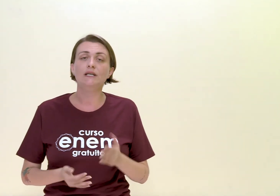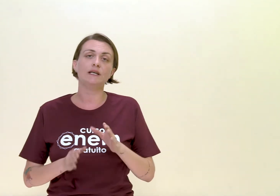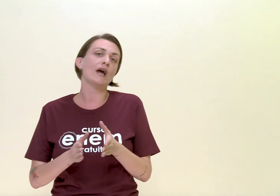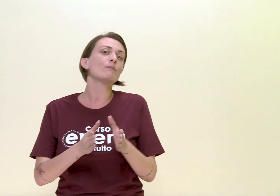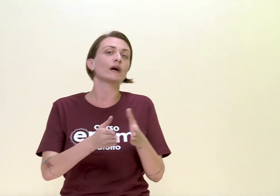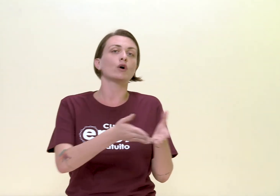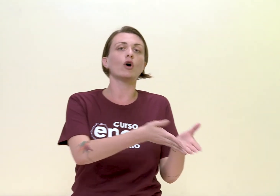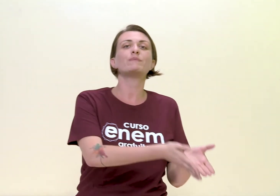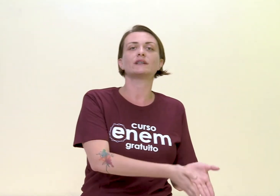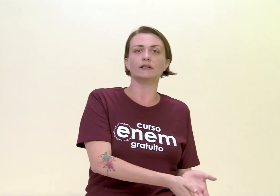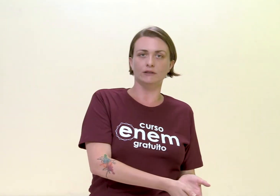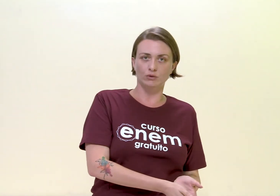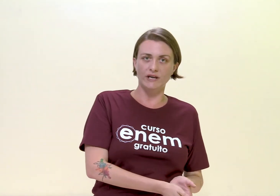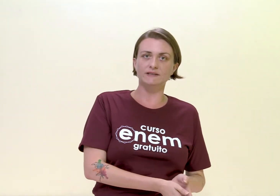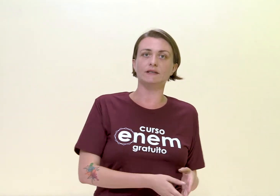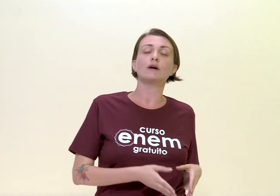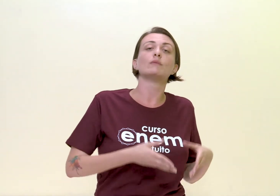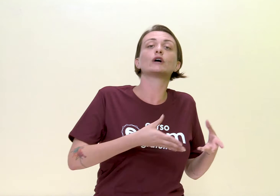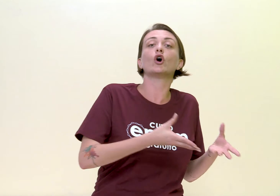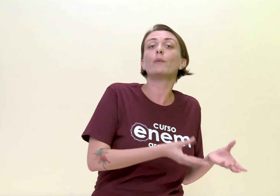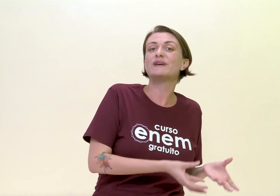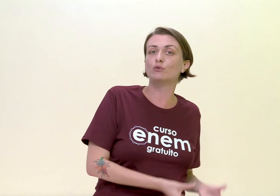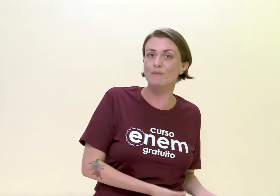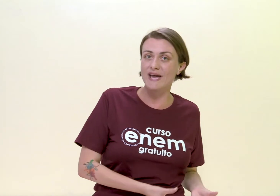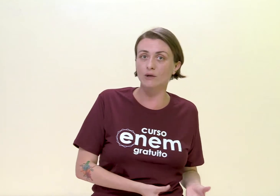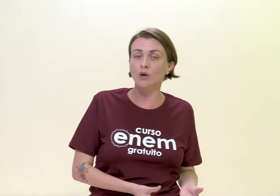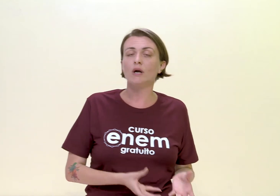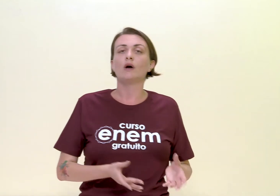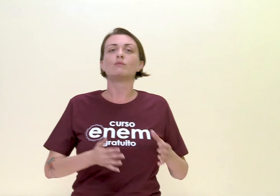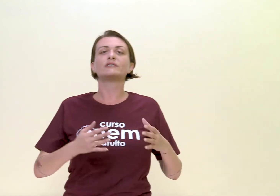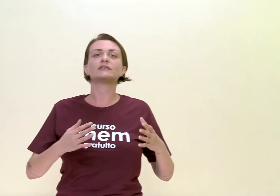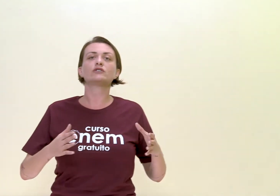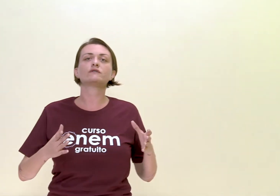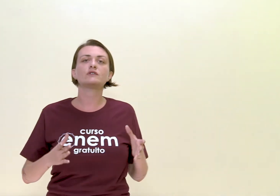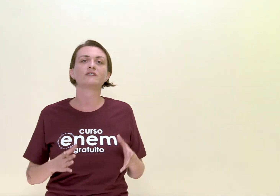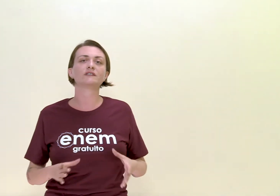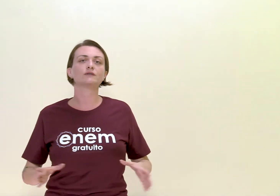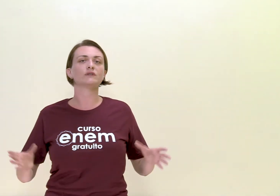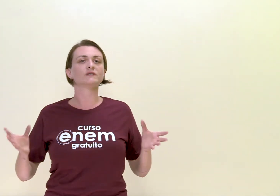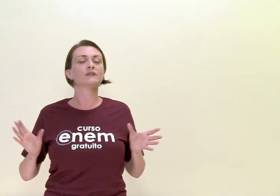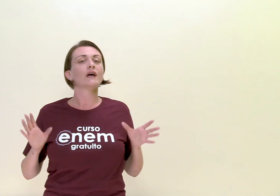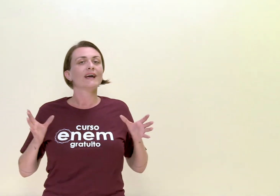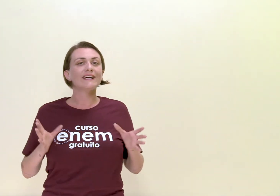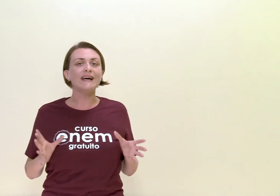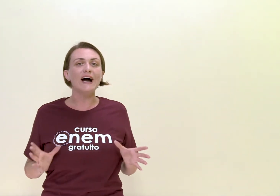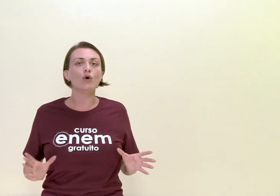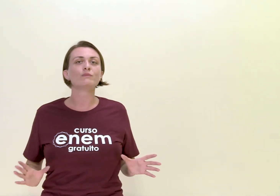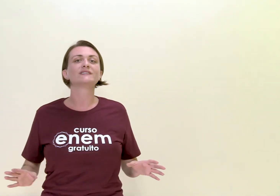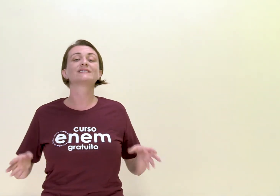que é uma cópia da natureza, uma cópia do belo, uma tentativa de fazer as coisas calmas,